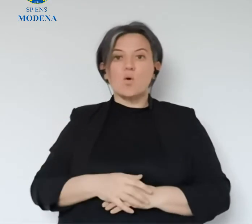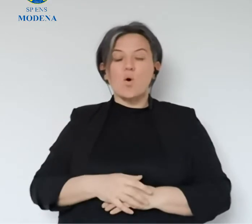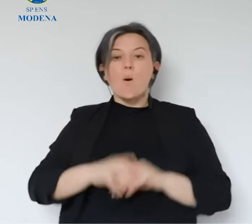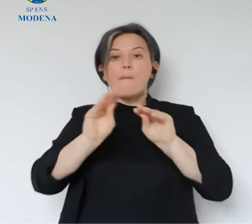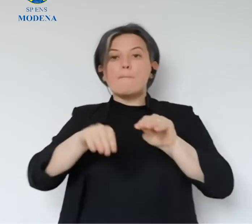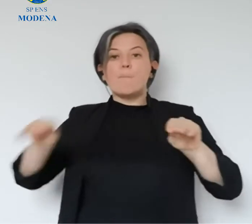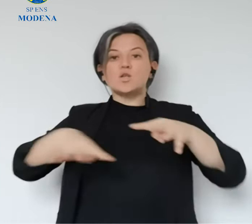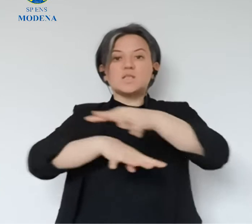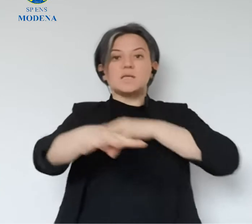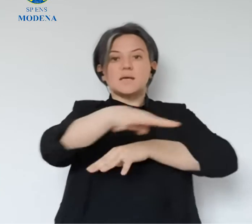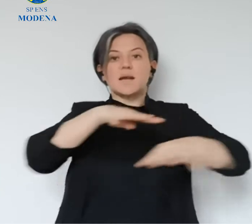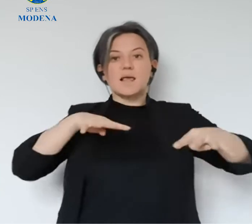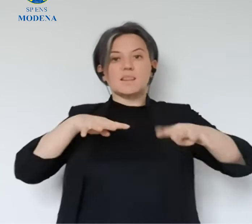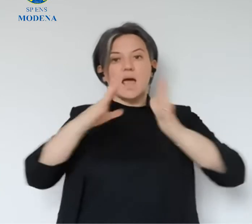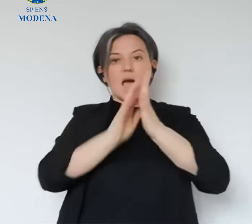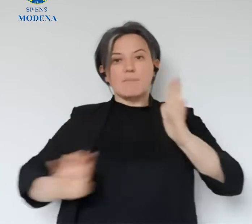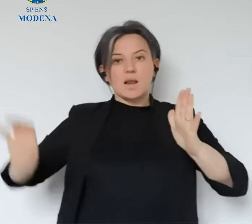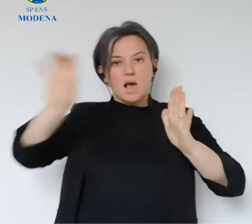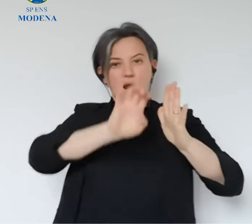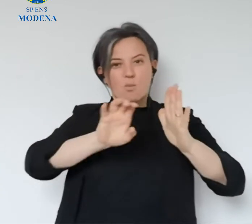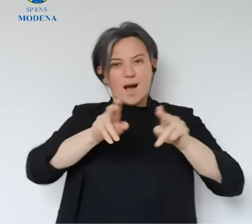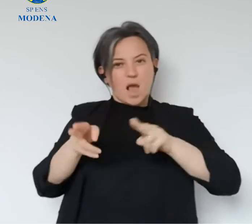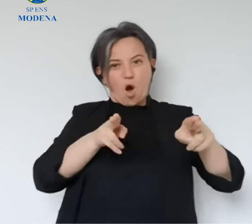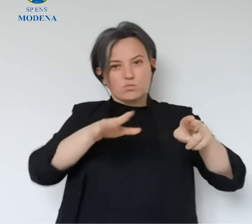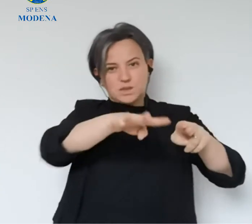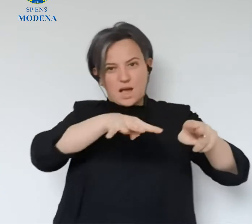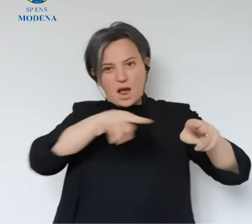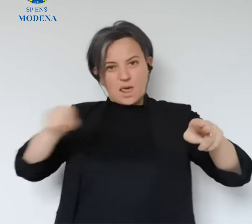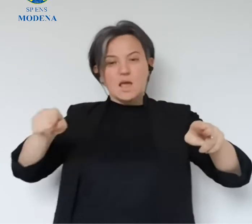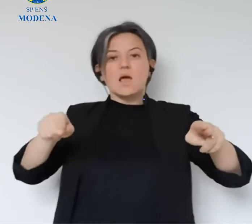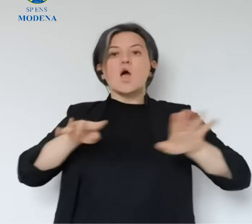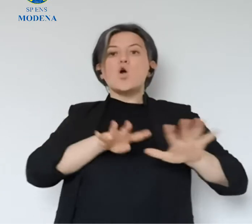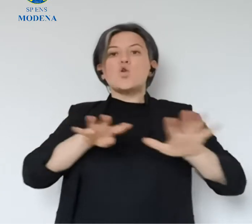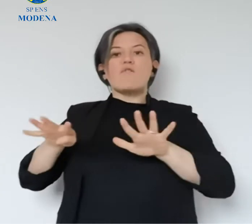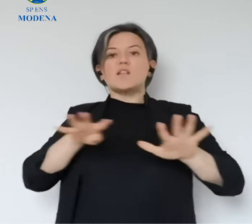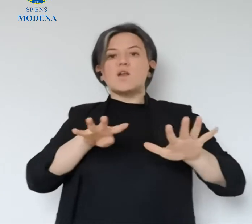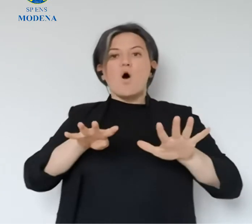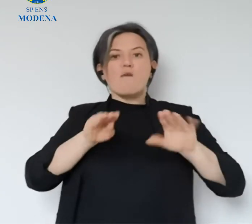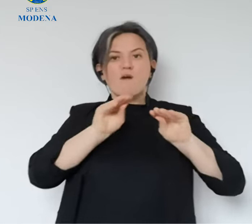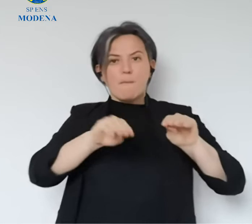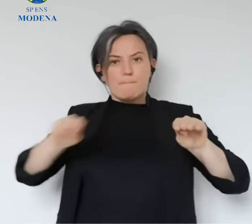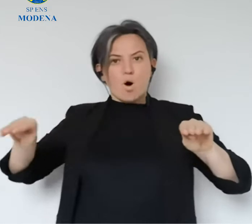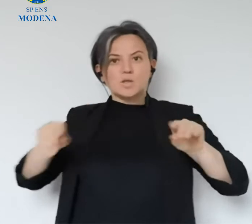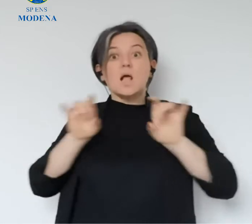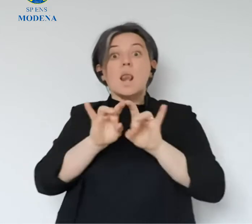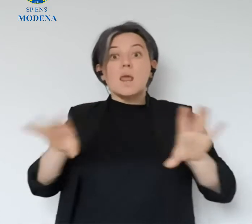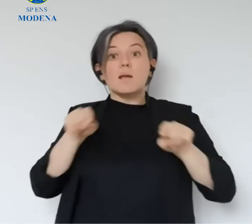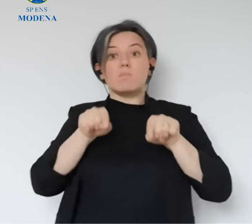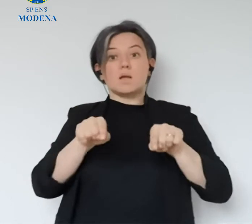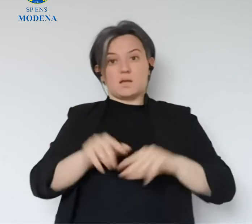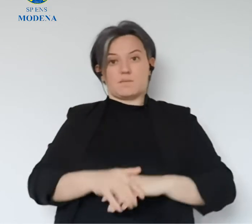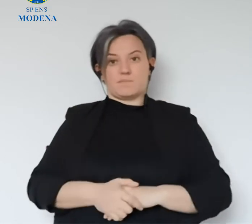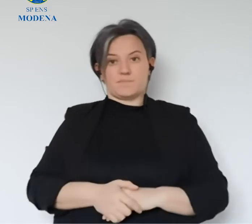così come positivo anche il numero, il cosiddetto saldo dei posti Covid sulla rete ospedaliera della regione Emilia